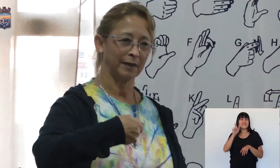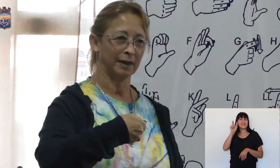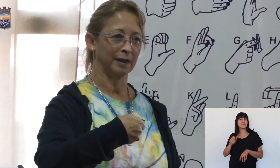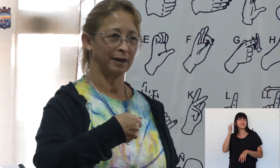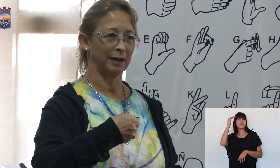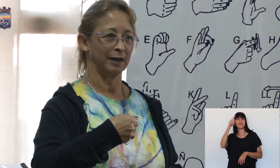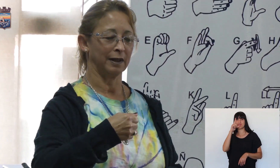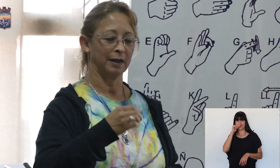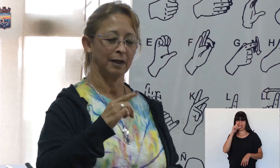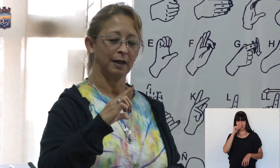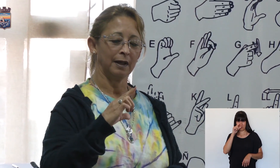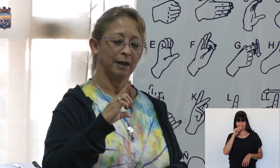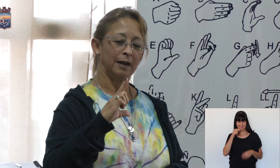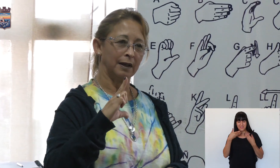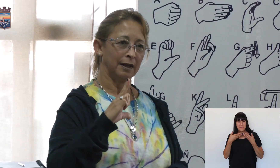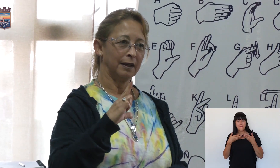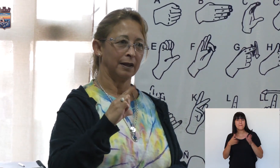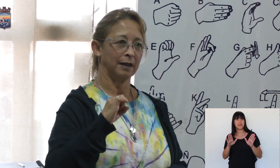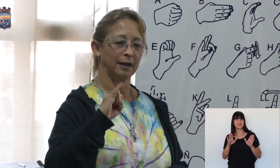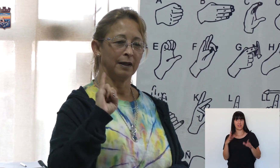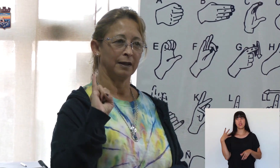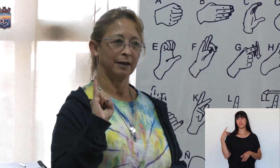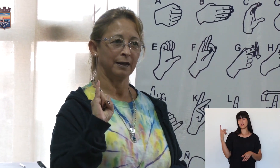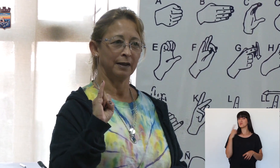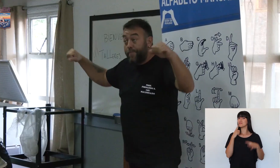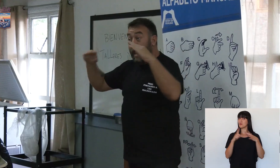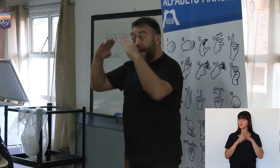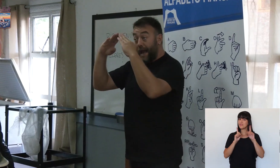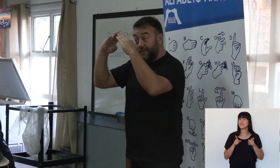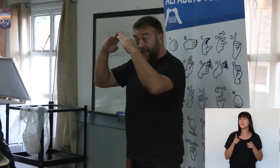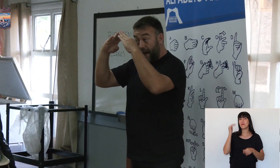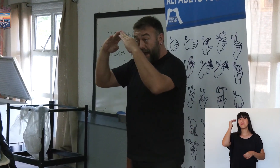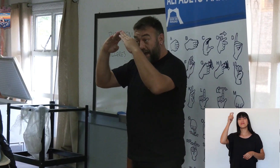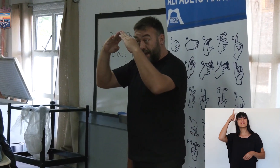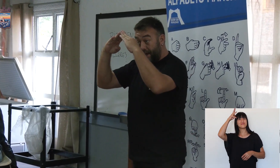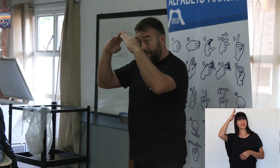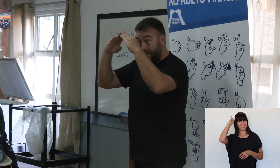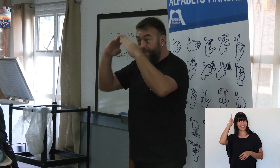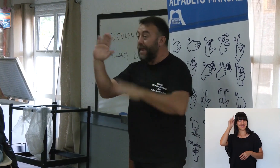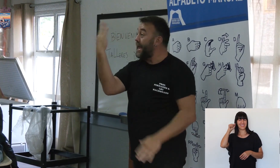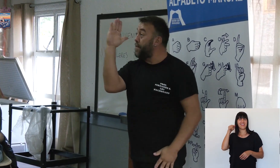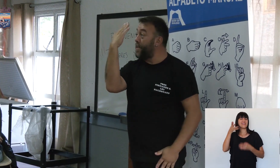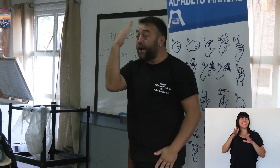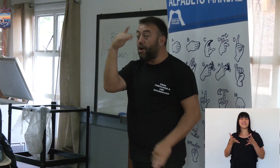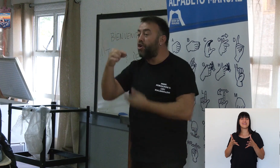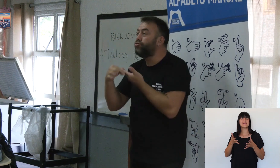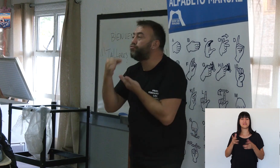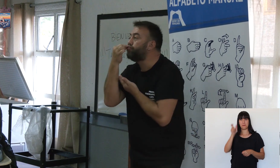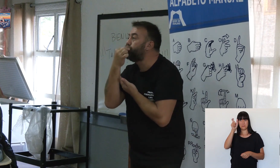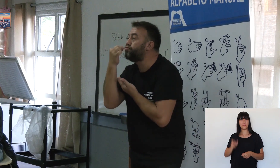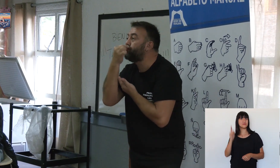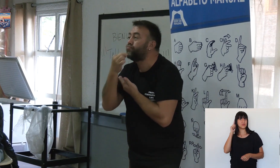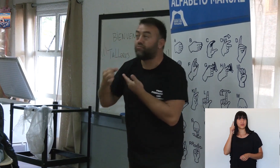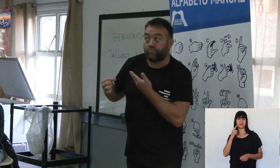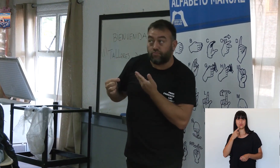Rapetti, dada una iniciativa de nuestra dirección con Fernando Suárez, que es un docente que